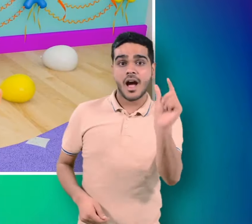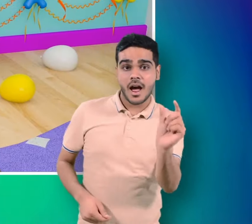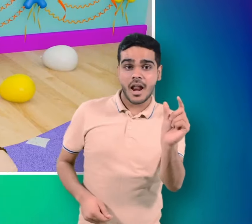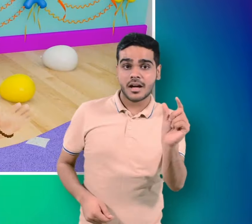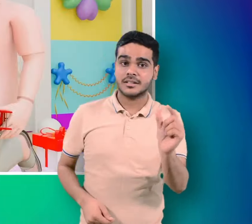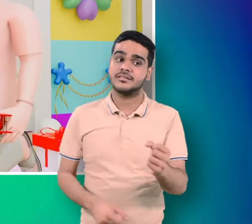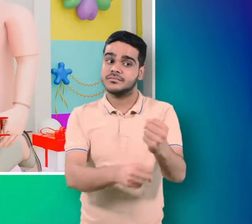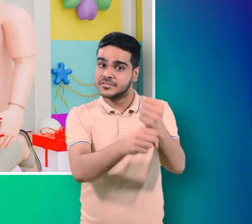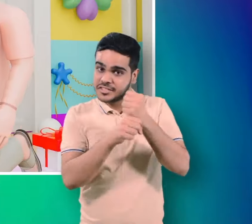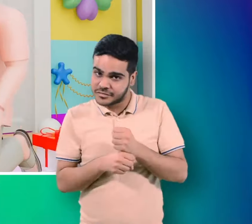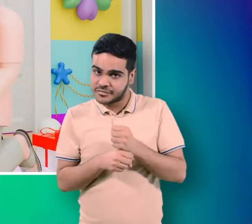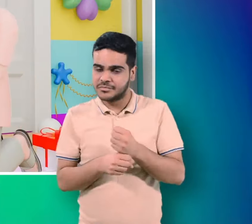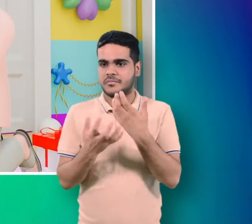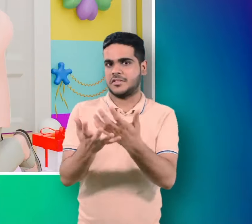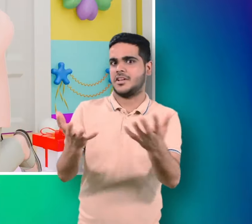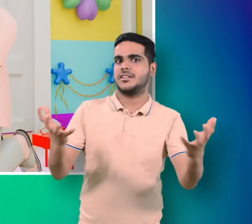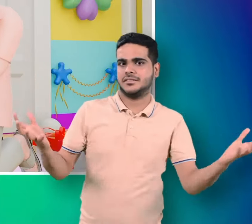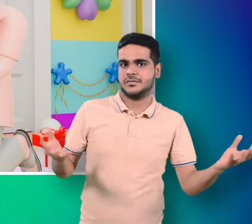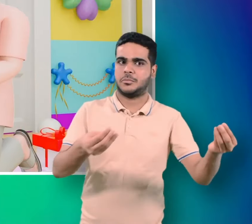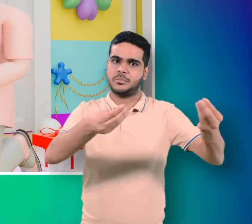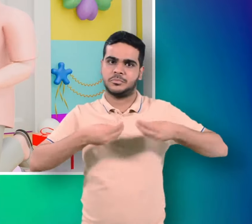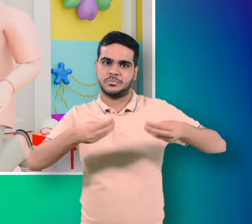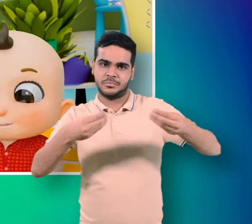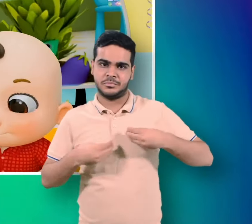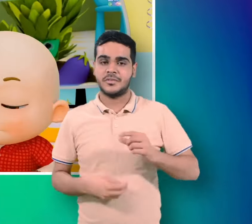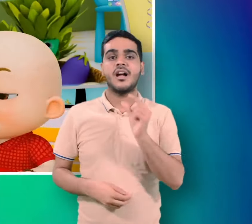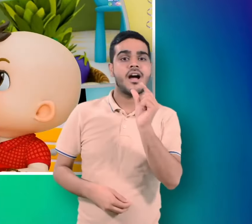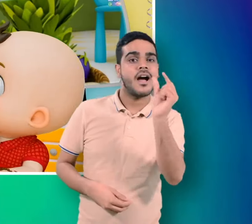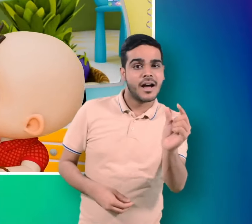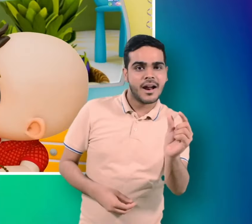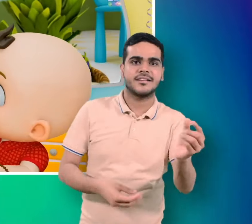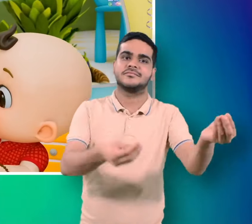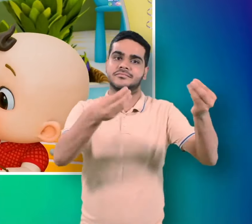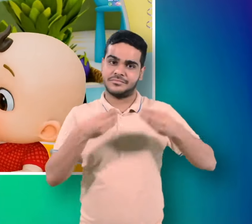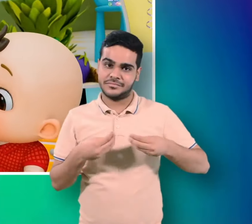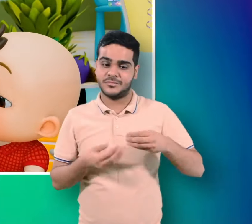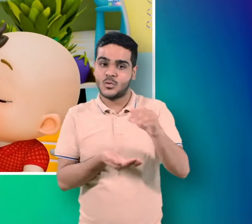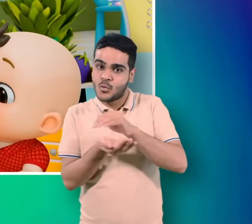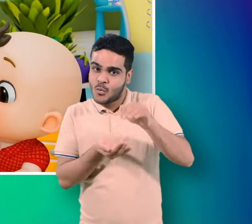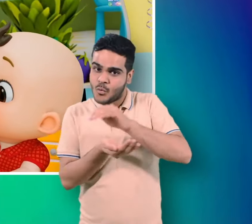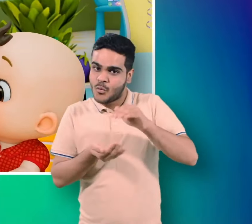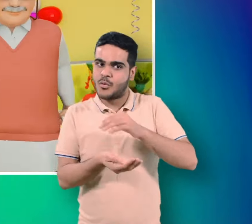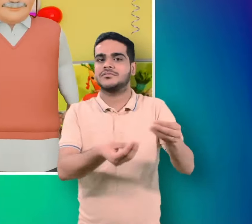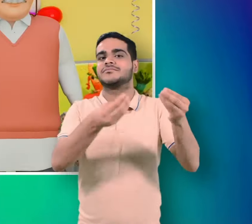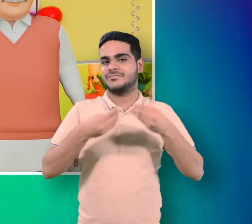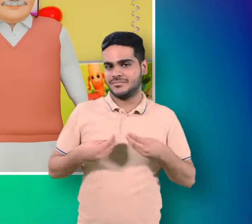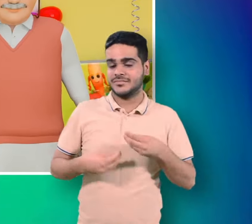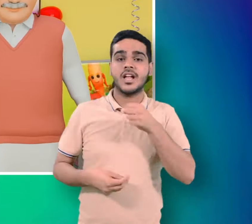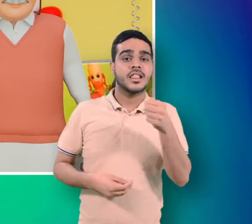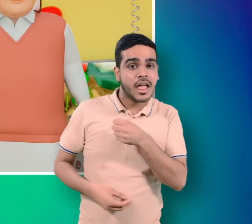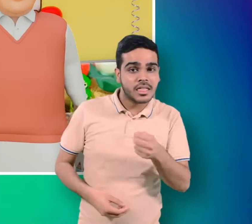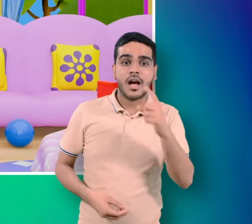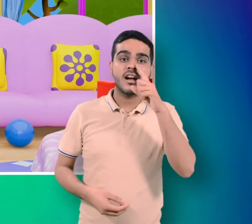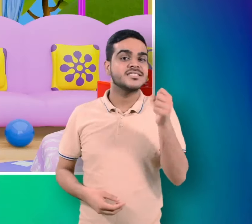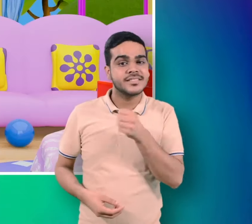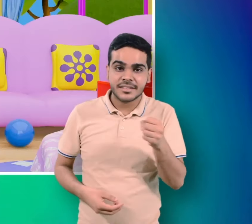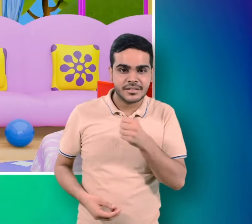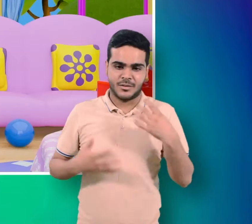मामा लाए नए खिलोने मौसी लाए गुडिया तादा तादी लेकर आये